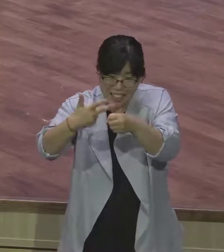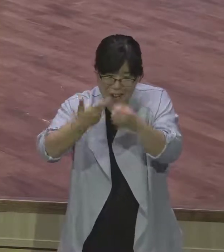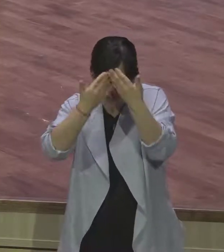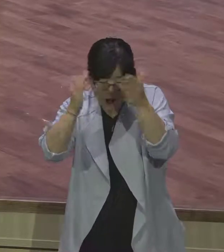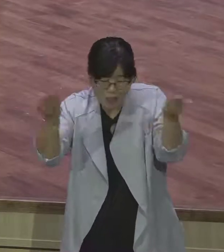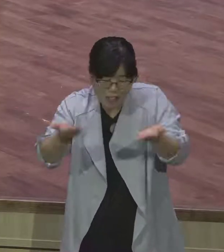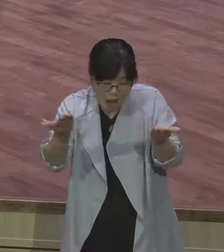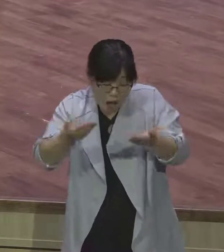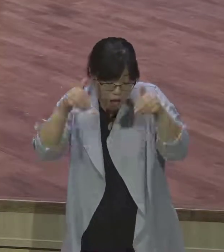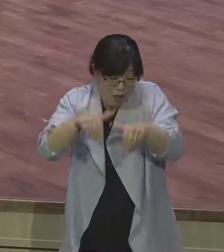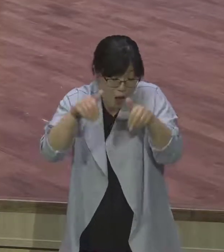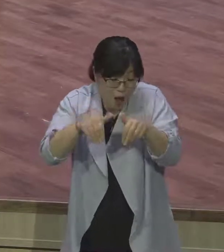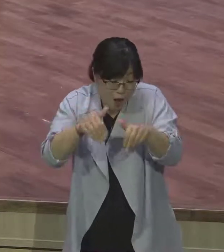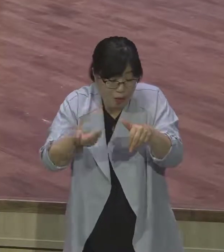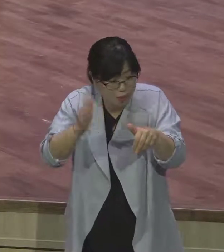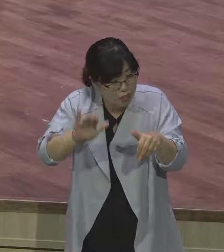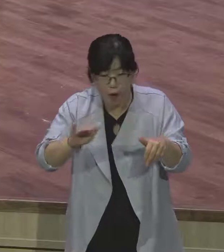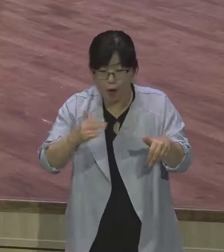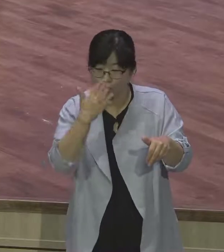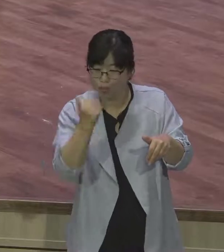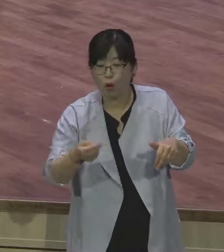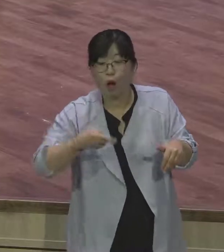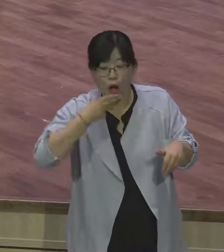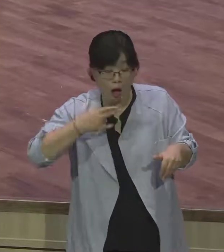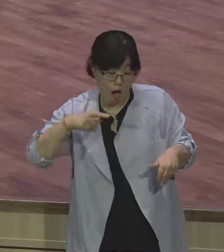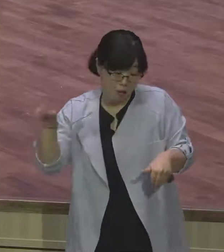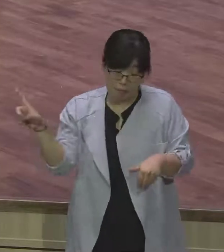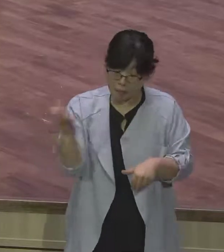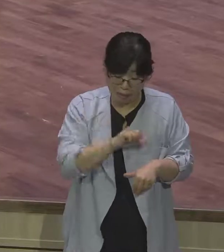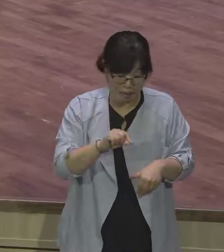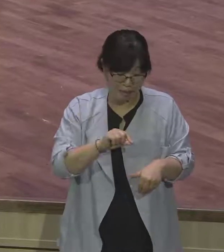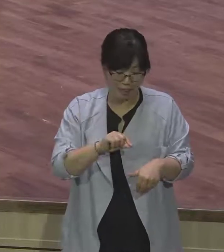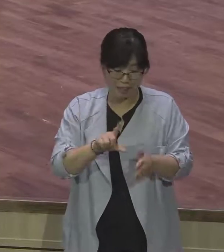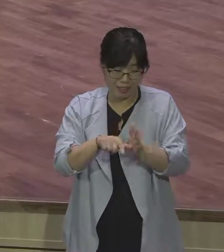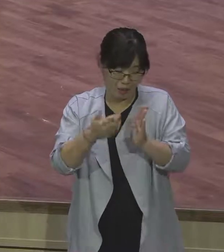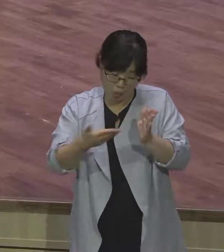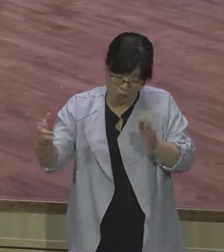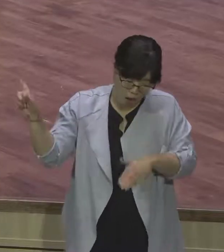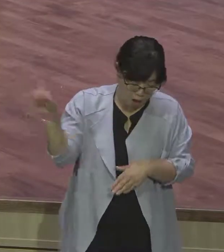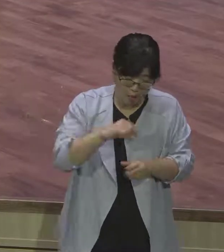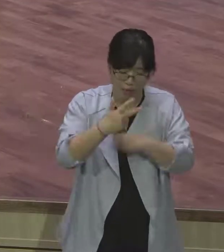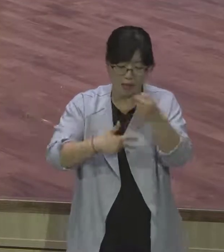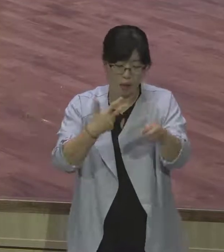7년을 며칠같이 그런데 영적으로 낙제입니다. 낙제